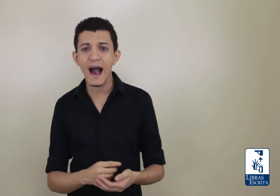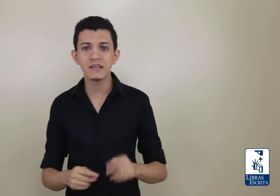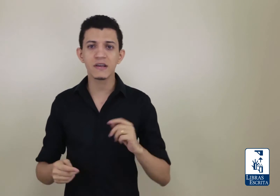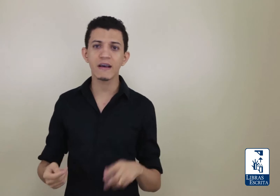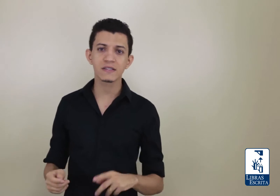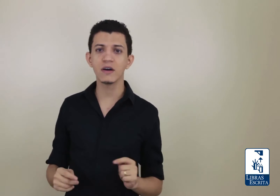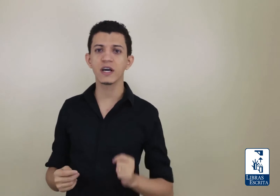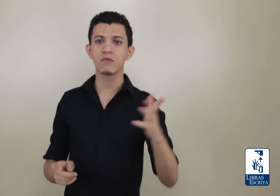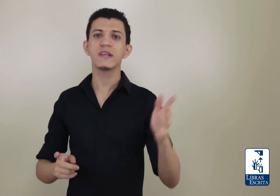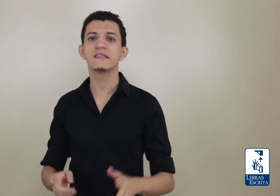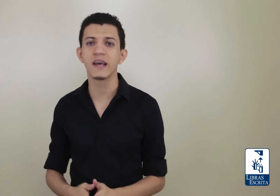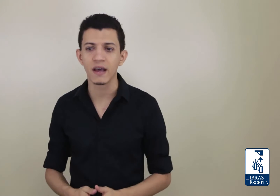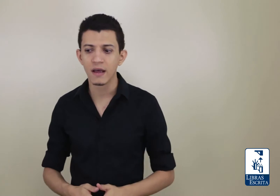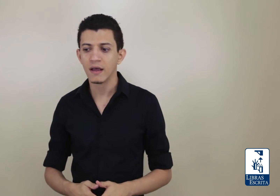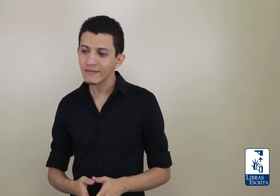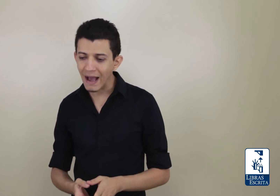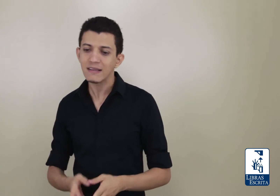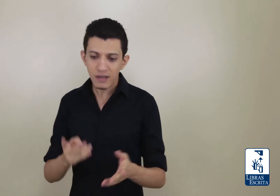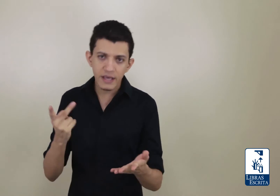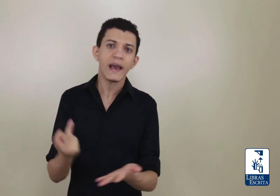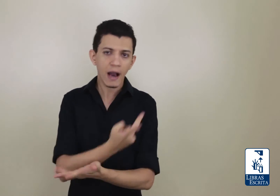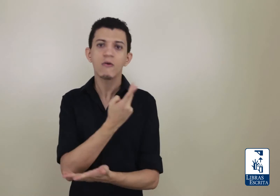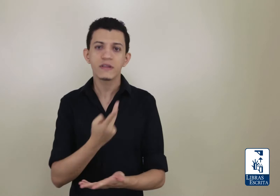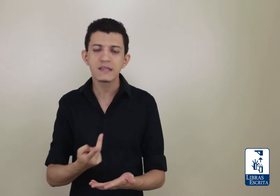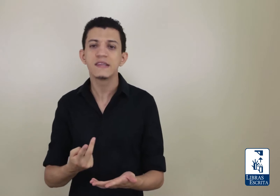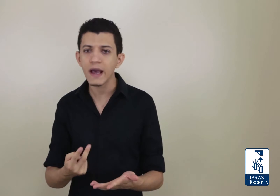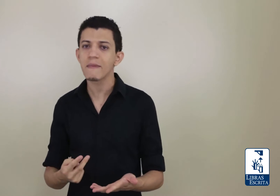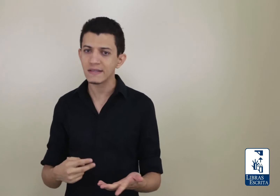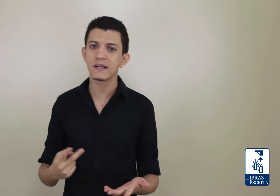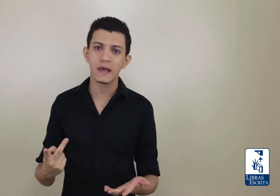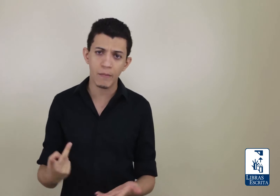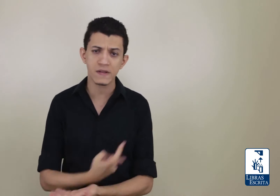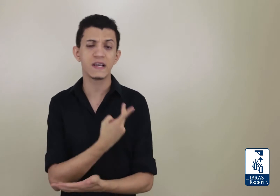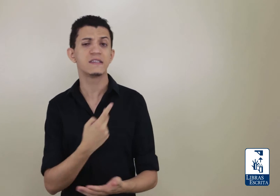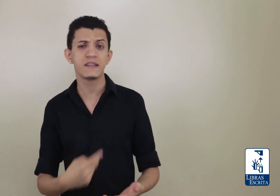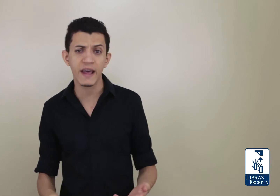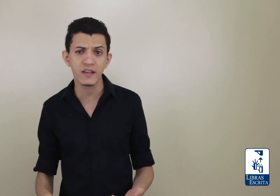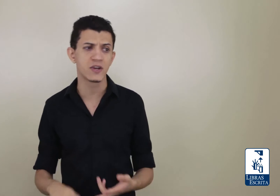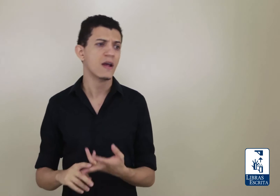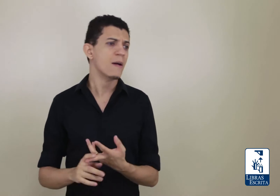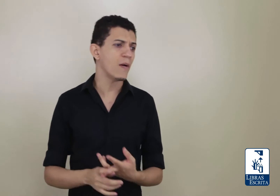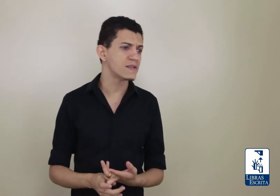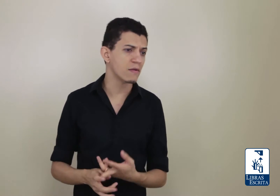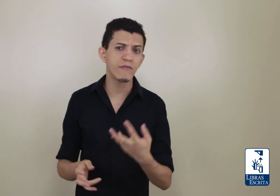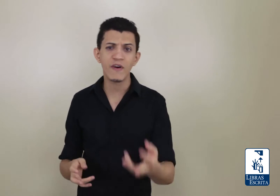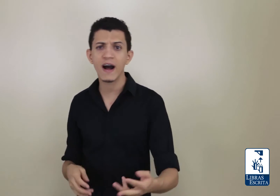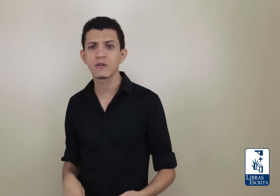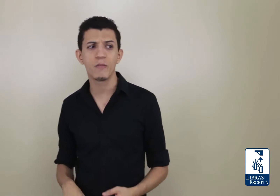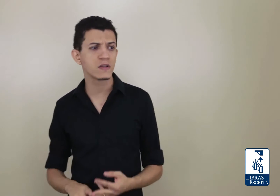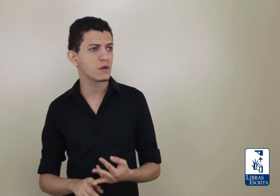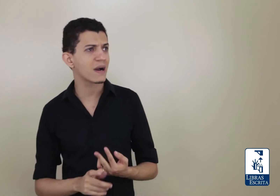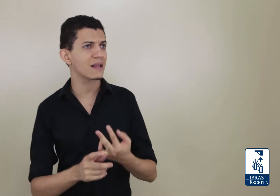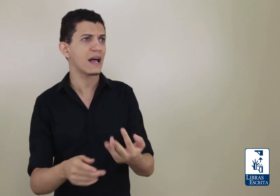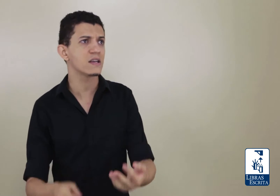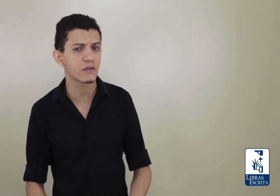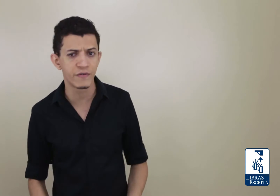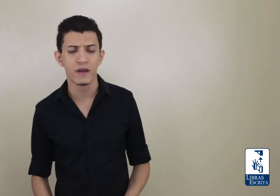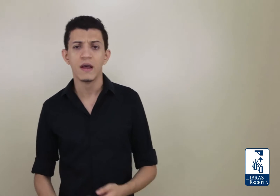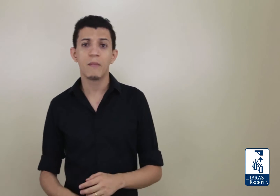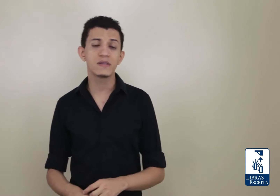Ah, isso aí é sinal de acontecer. Tá, isso aqui é acontecer, mas isso aqui pode ser acidente, pode ser um fato, pode ser uma catástrofe, pode